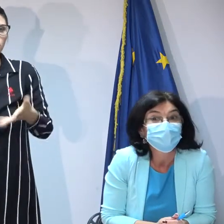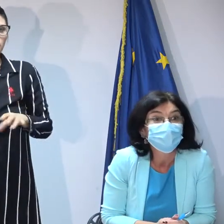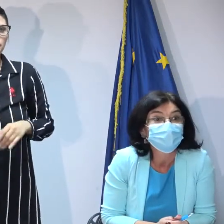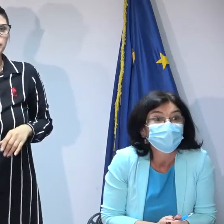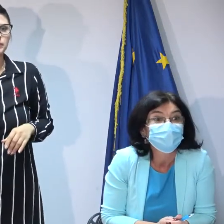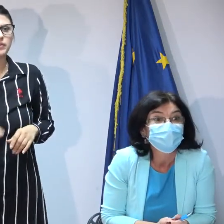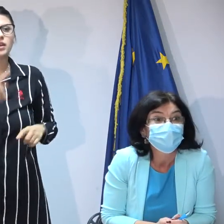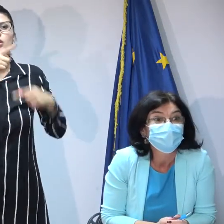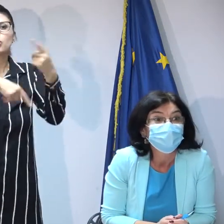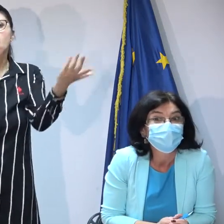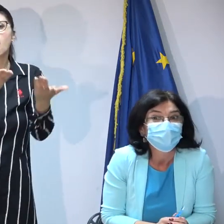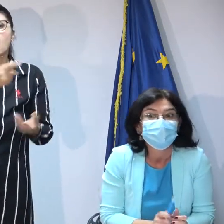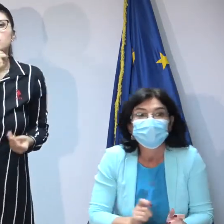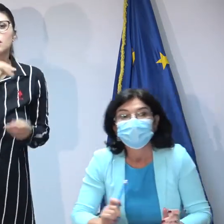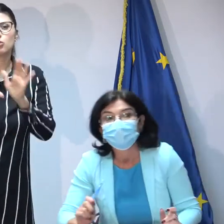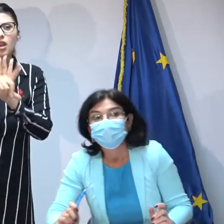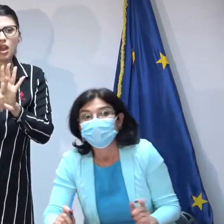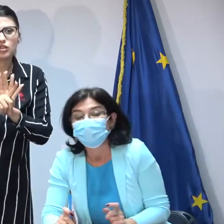intervine doar legea în cazul în care mama